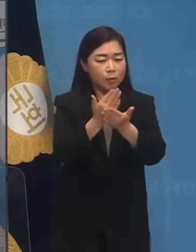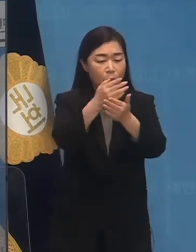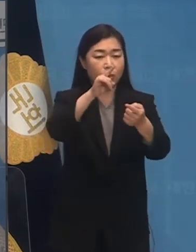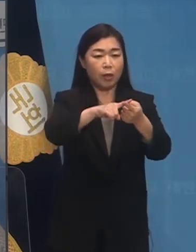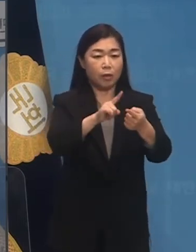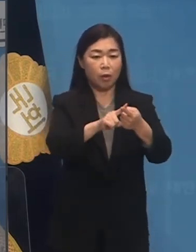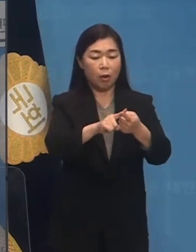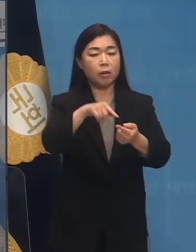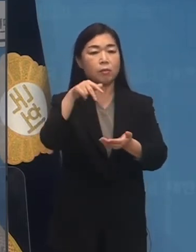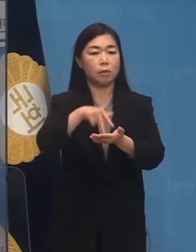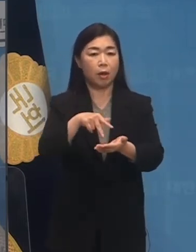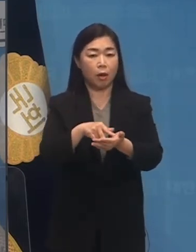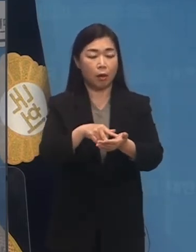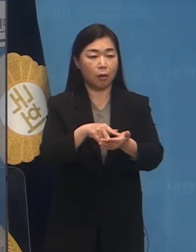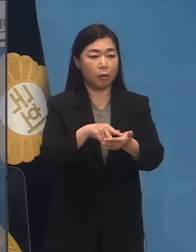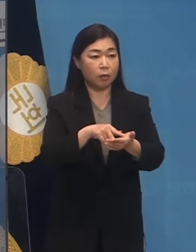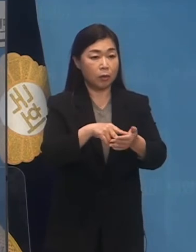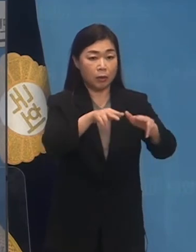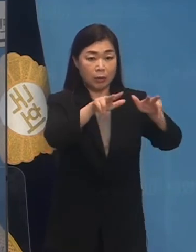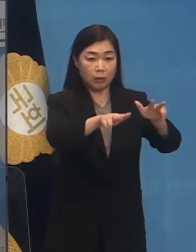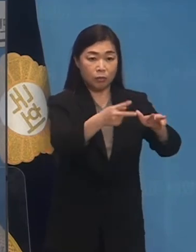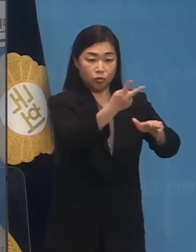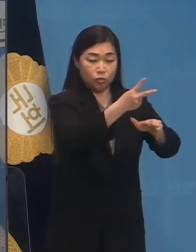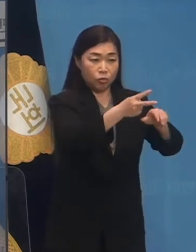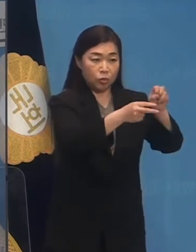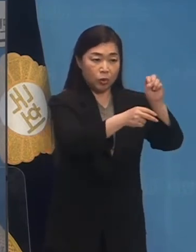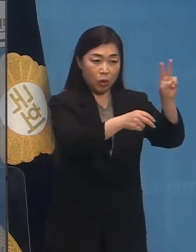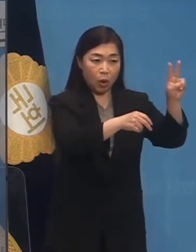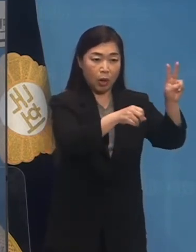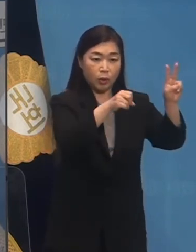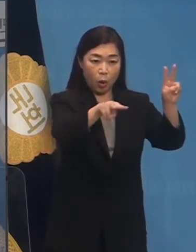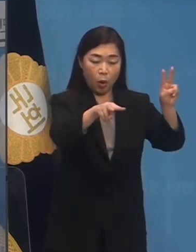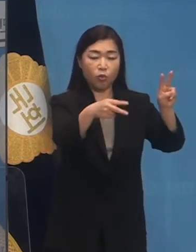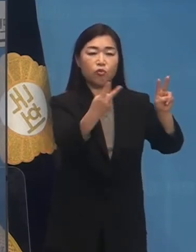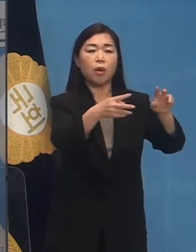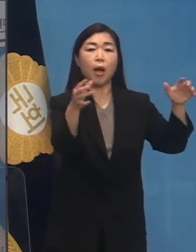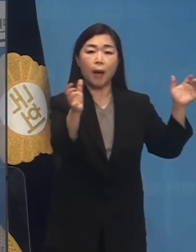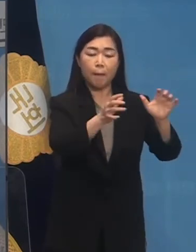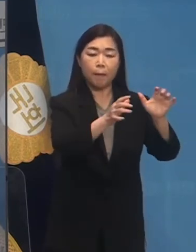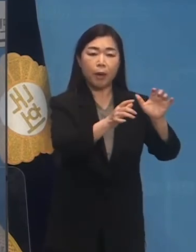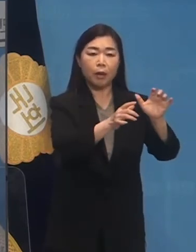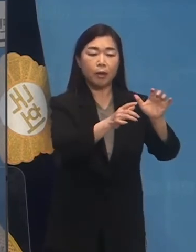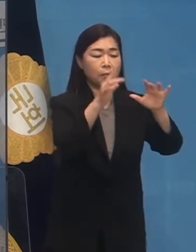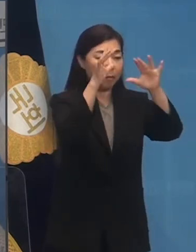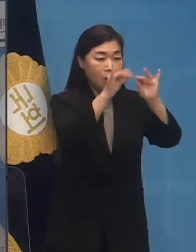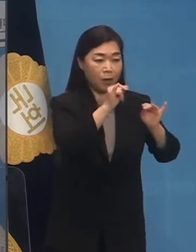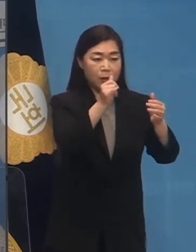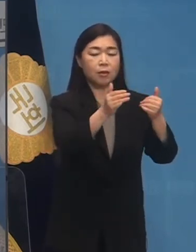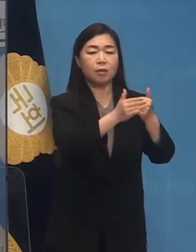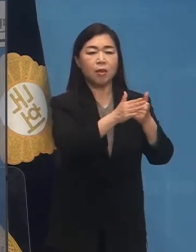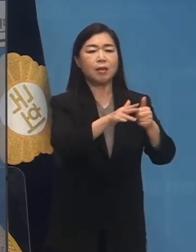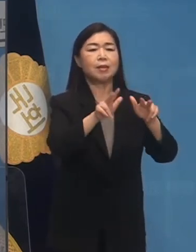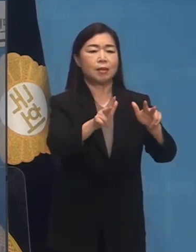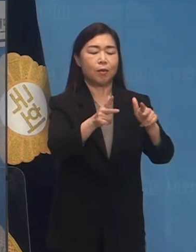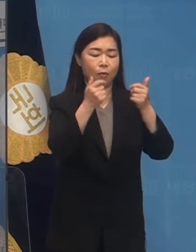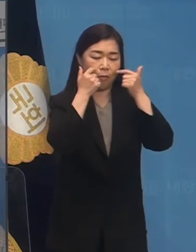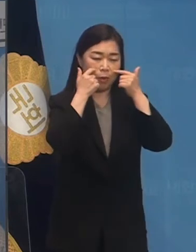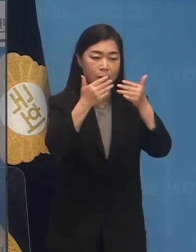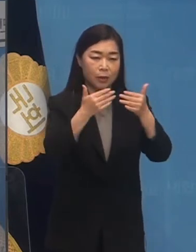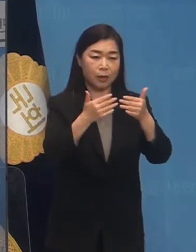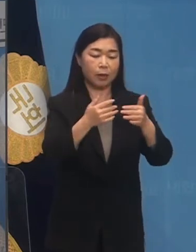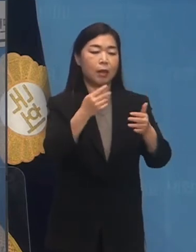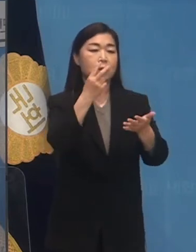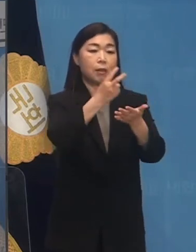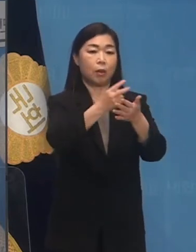양당이 받아들인 지금 이제는 더 나은 정치에 대한 제도 개혁 논의를 시작해야